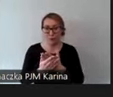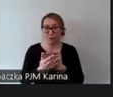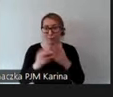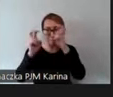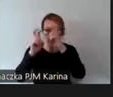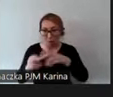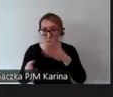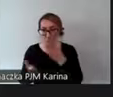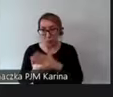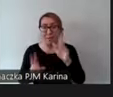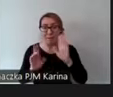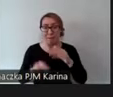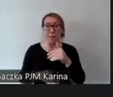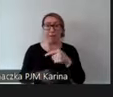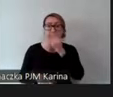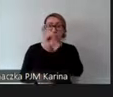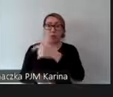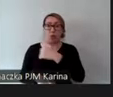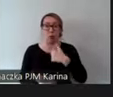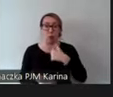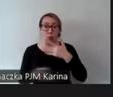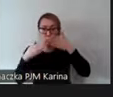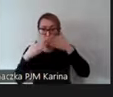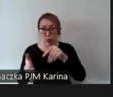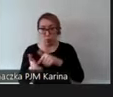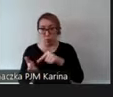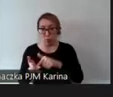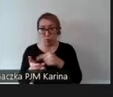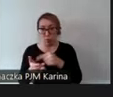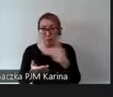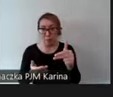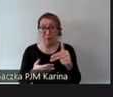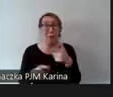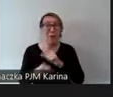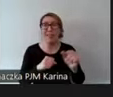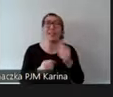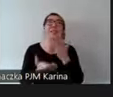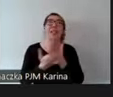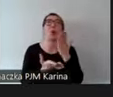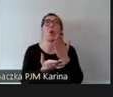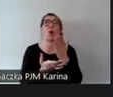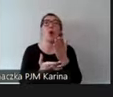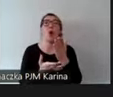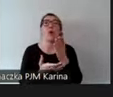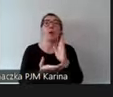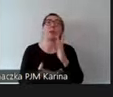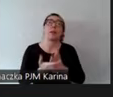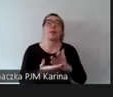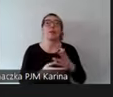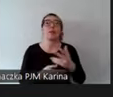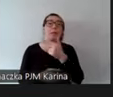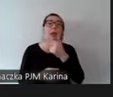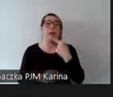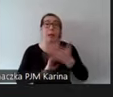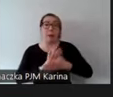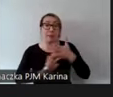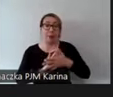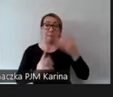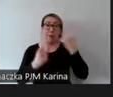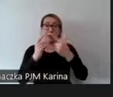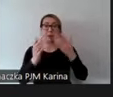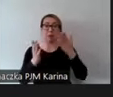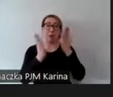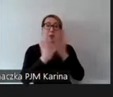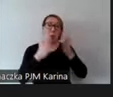Jest nawet osoba w Polsce, która zajmuje się tym zagadnieniem. Więc to nie jest tylko tak, że jeżeli mówimy o języku migowym, to myślimy tylko o dzieciach z